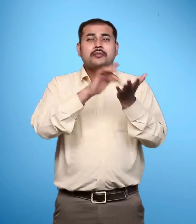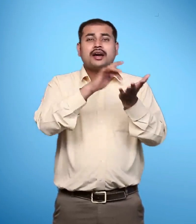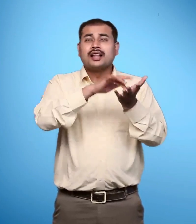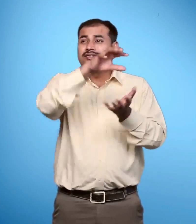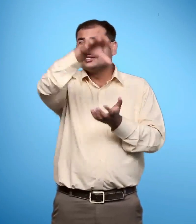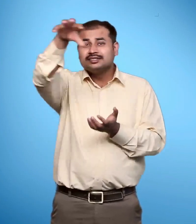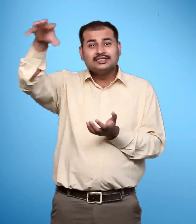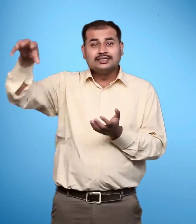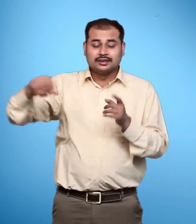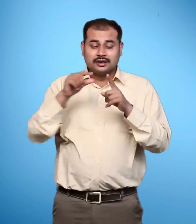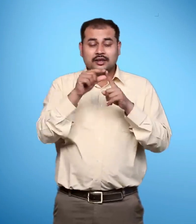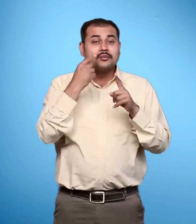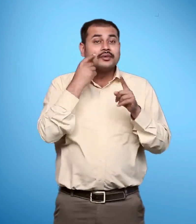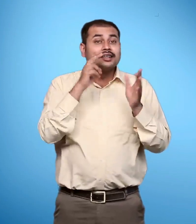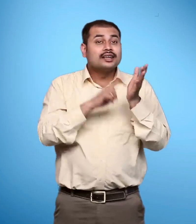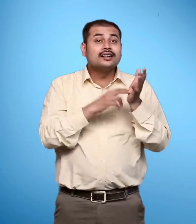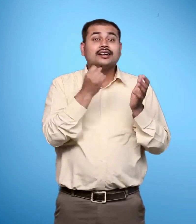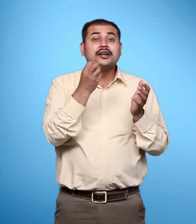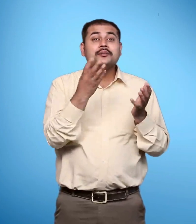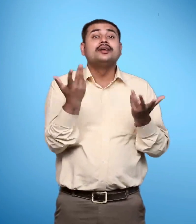किसी भी जगें का पिन कोड छे अंकों का होता है